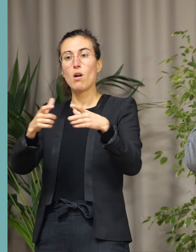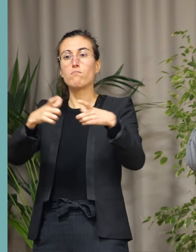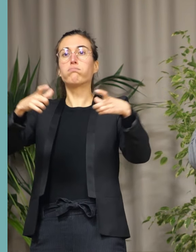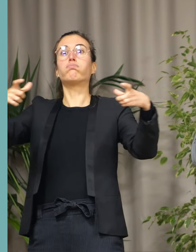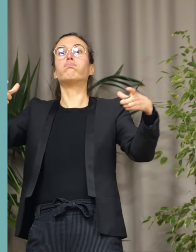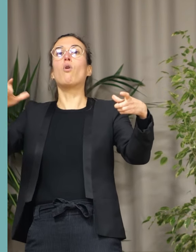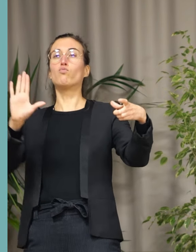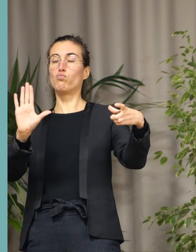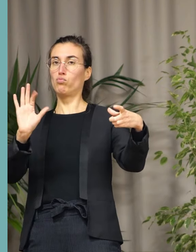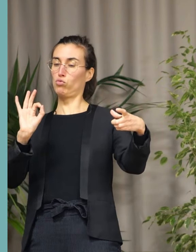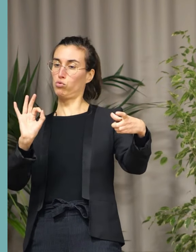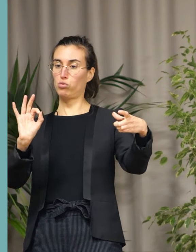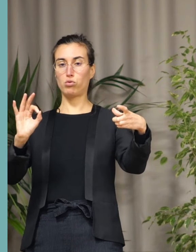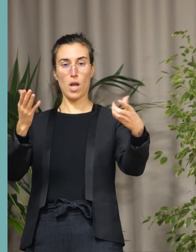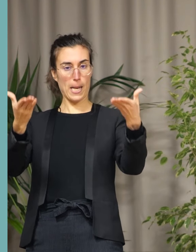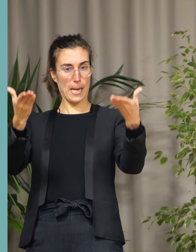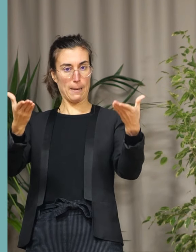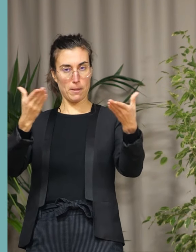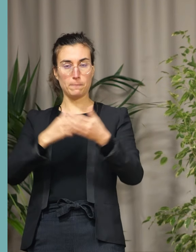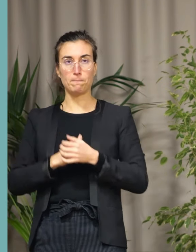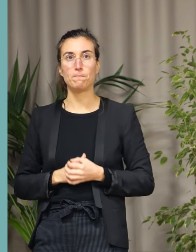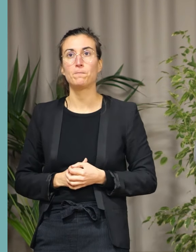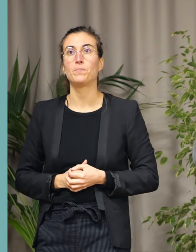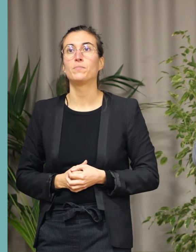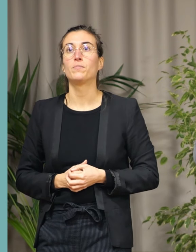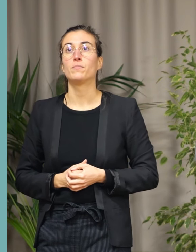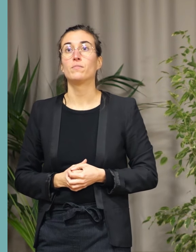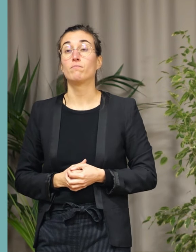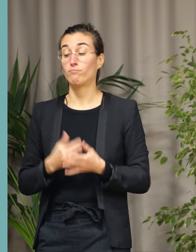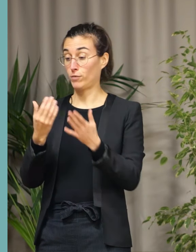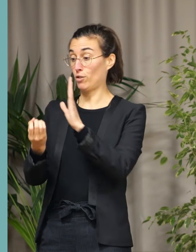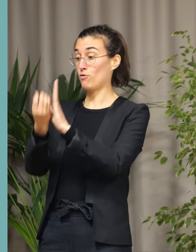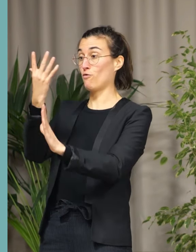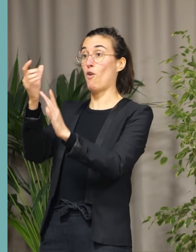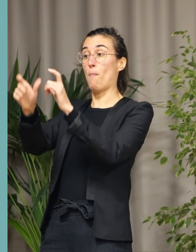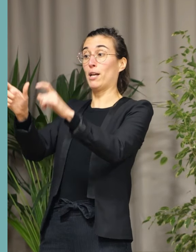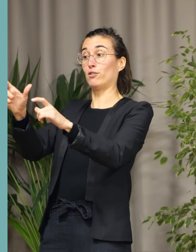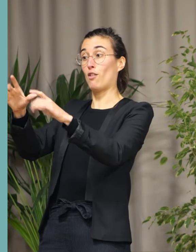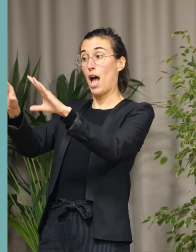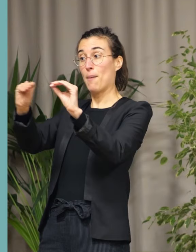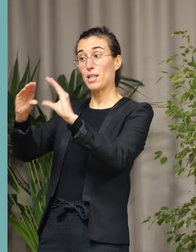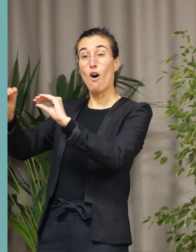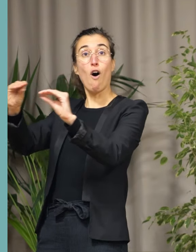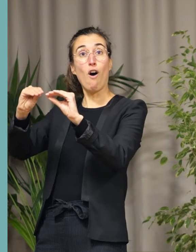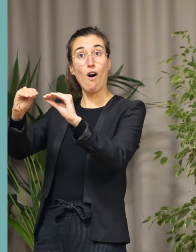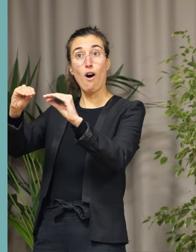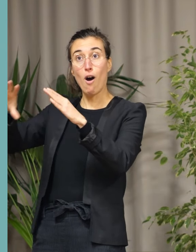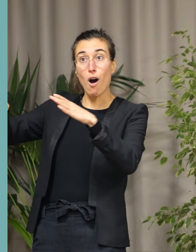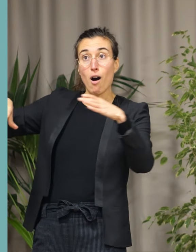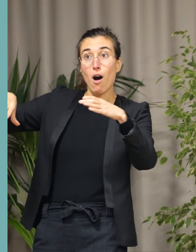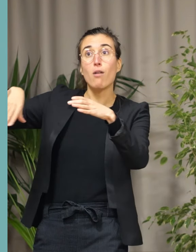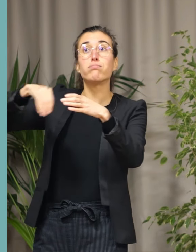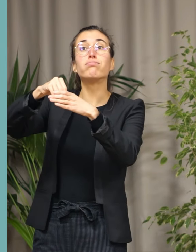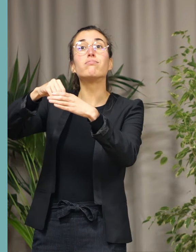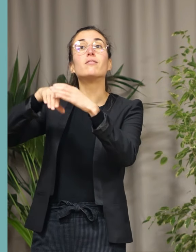équilibrée. Rapidement, de nouveaux habitants vont nous rejoindre à la grande échelle.